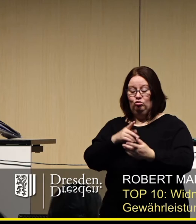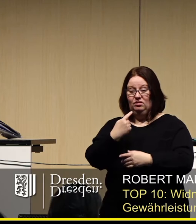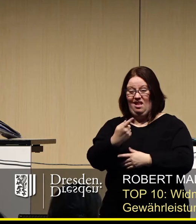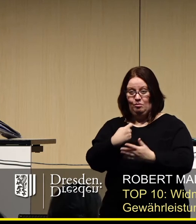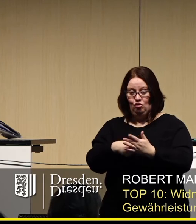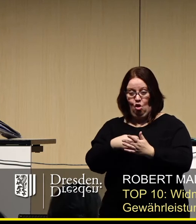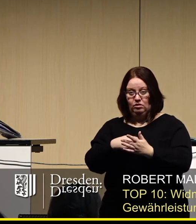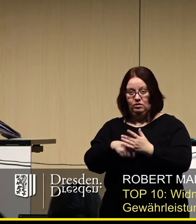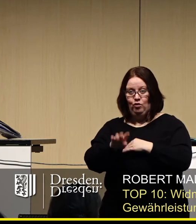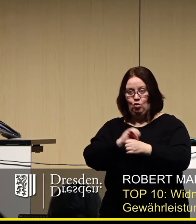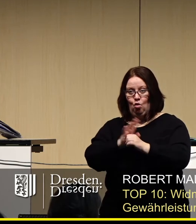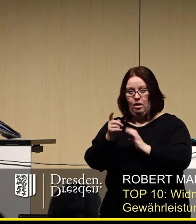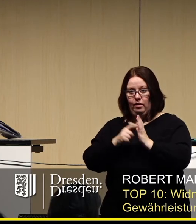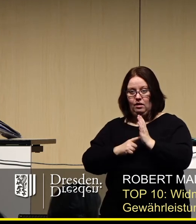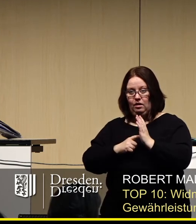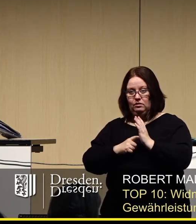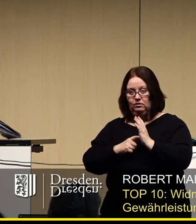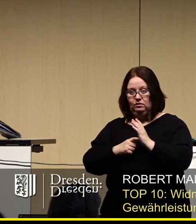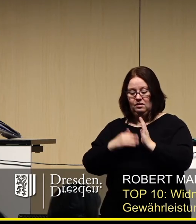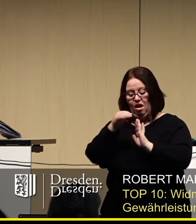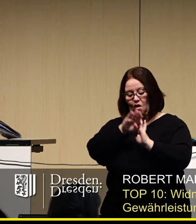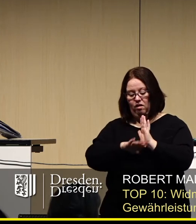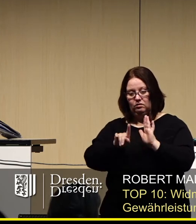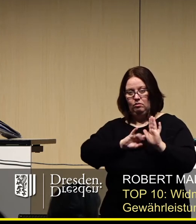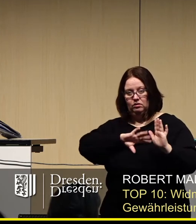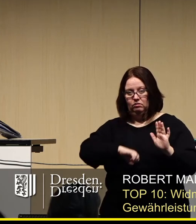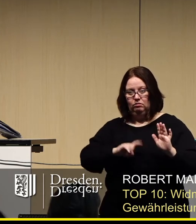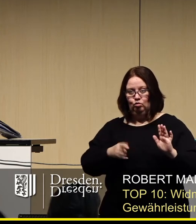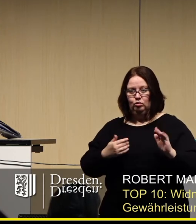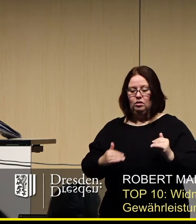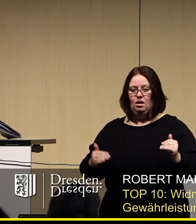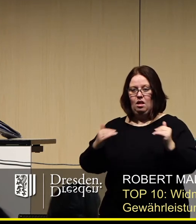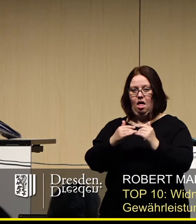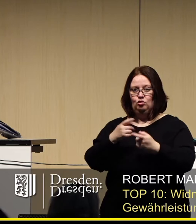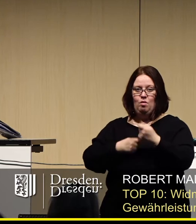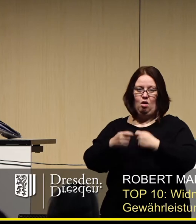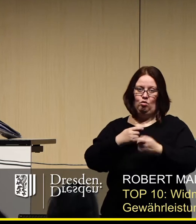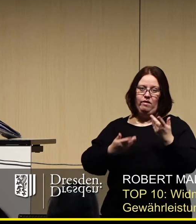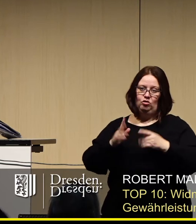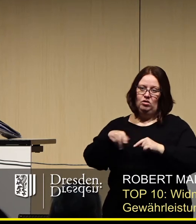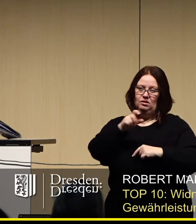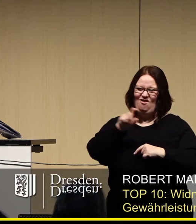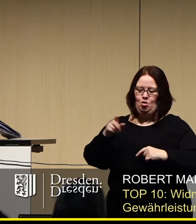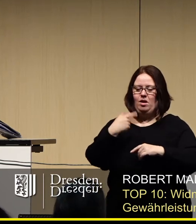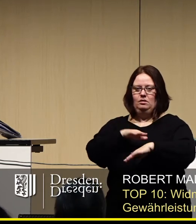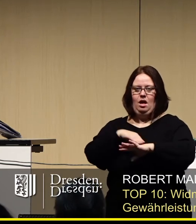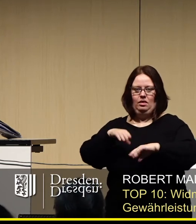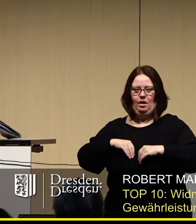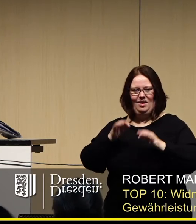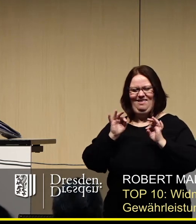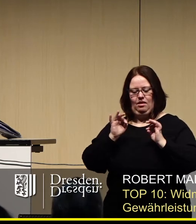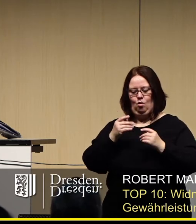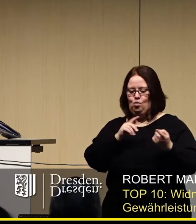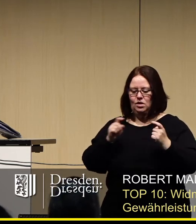für die Corona-bedingten Auflagen selber tragen. Ich denke mal, im Zuge der Gleichbehandlung sollten wir uns da nächste Woche noch mal Zeit nehmen, diese Punkte